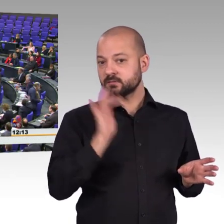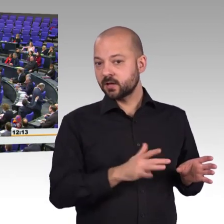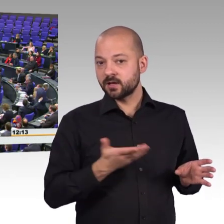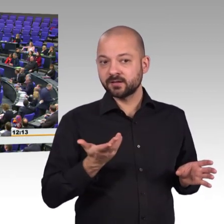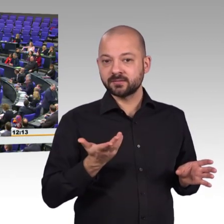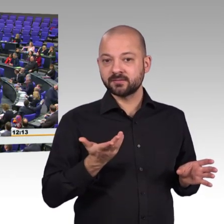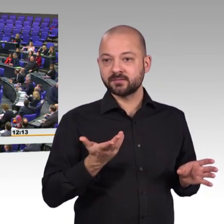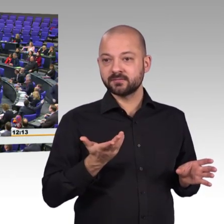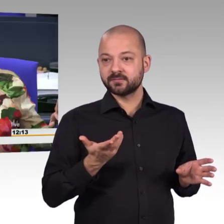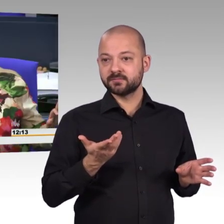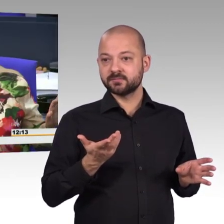Moment, jetzt müssen wir beraten.